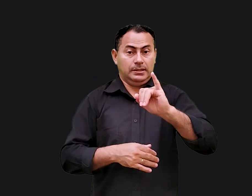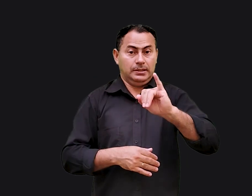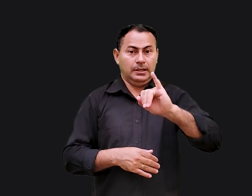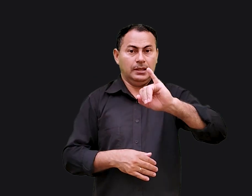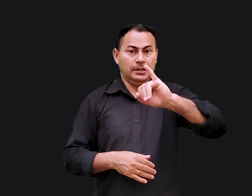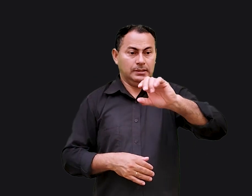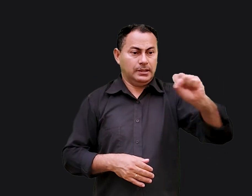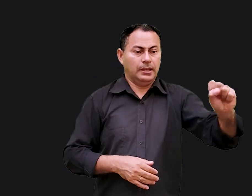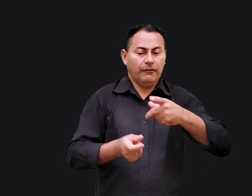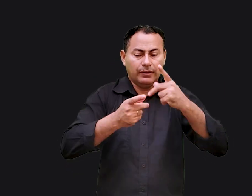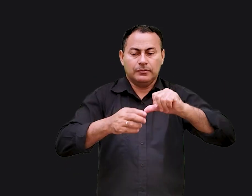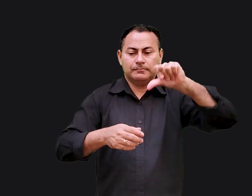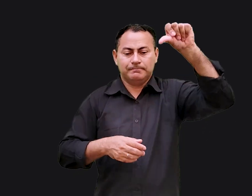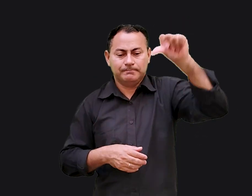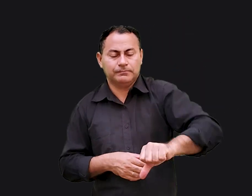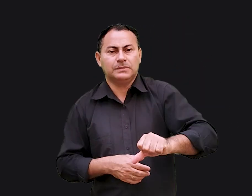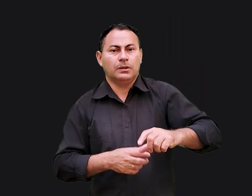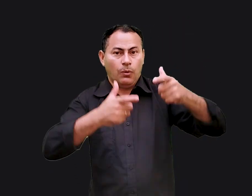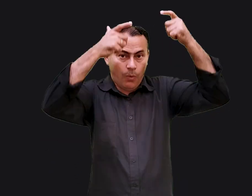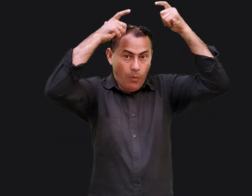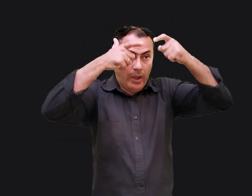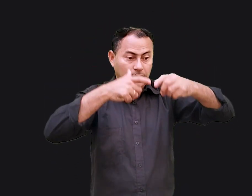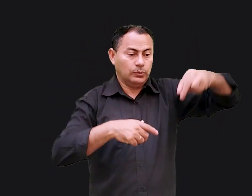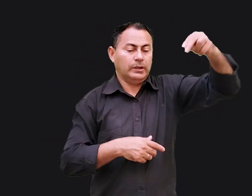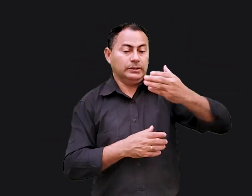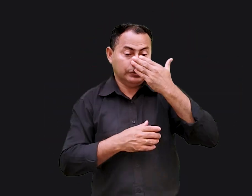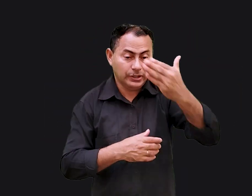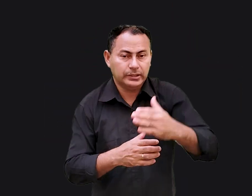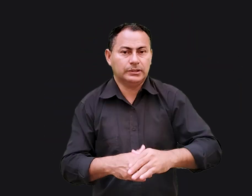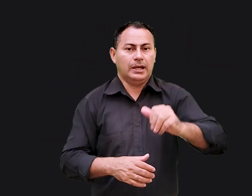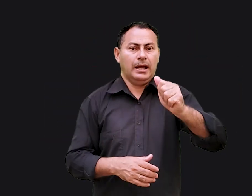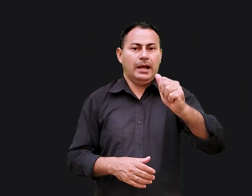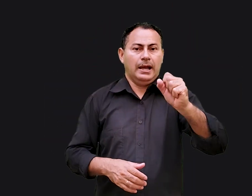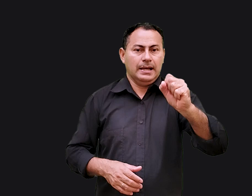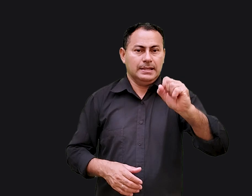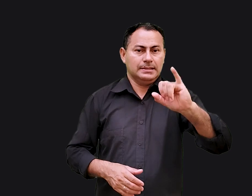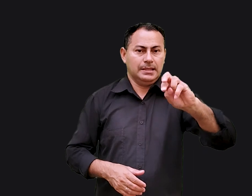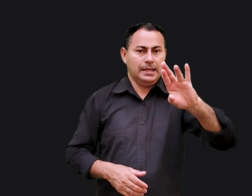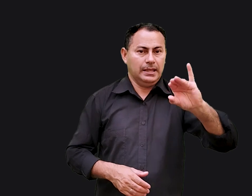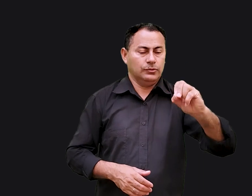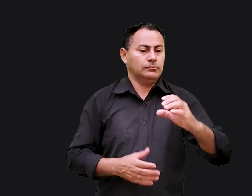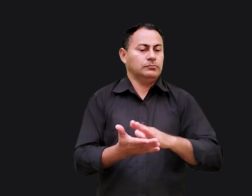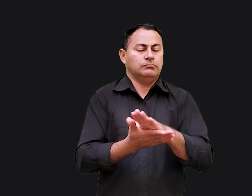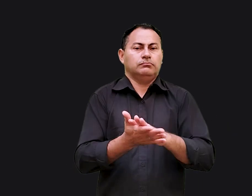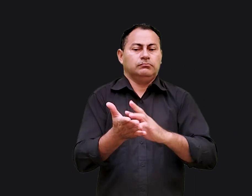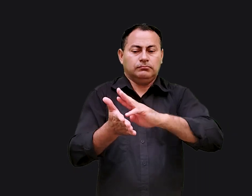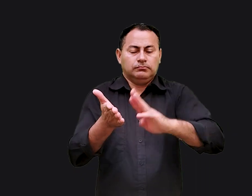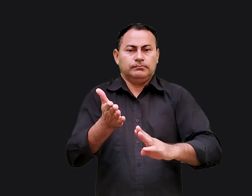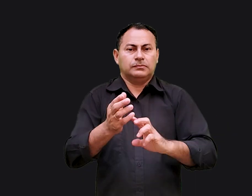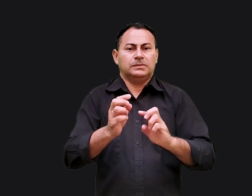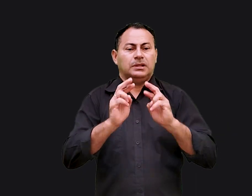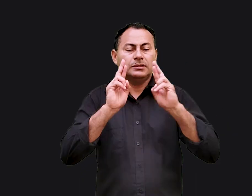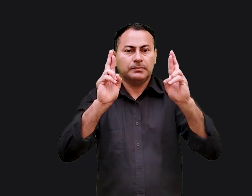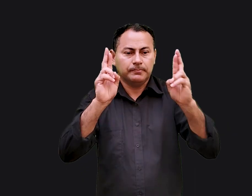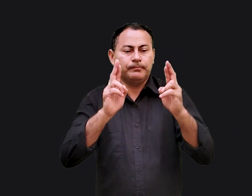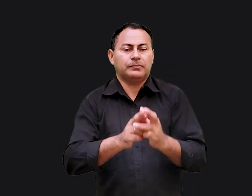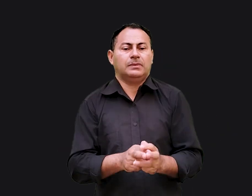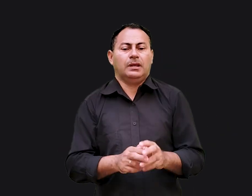Quando Isaías previu a queda do reino do norte diante dos assírios, ele não tinha nenhuma mensagem de esperança para o período da invasão,